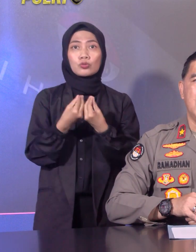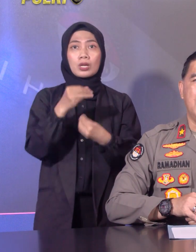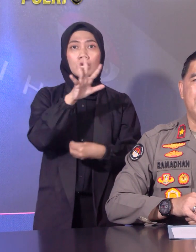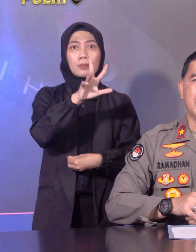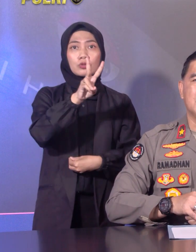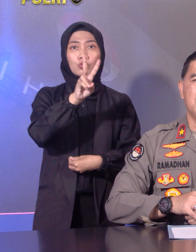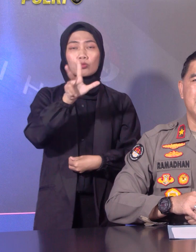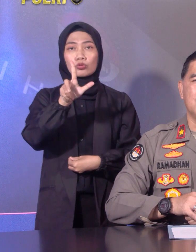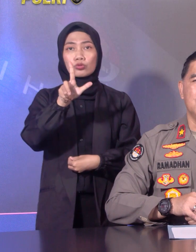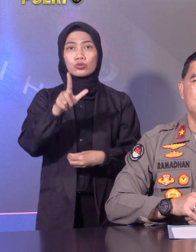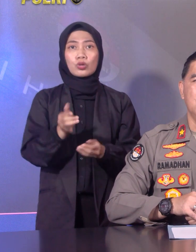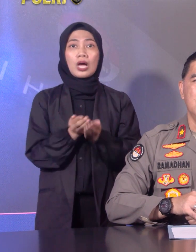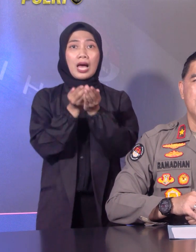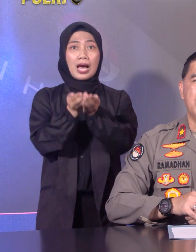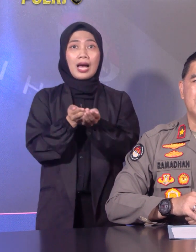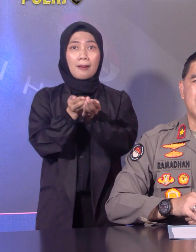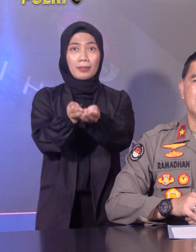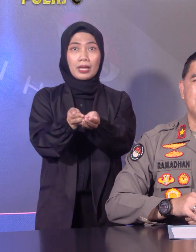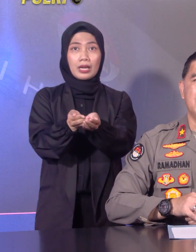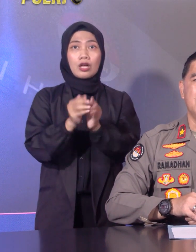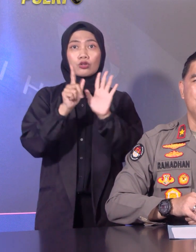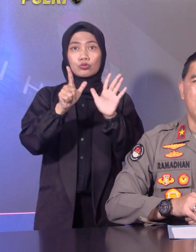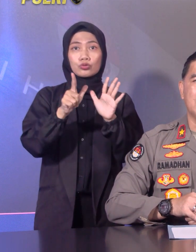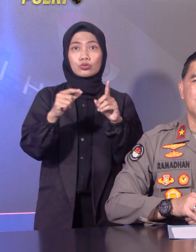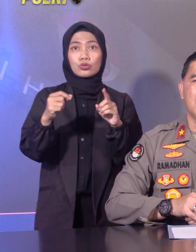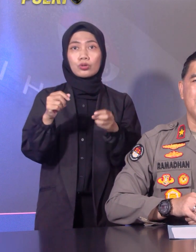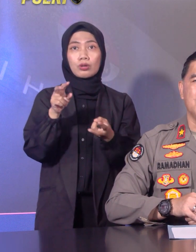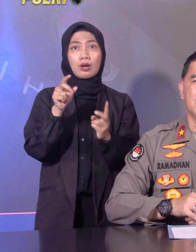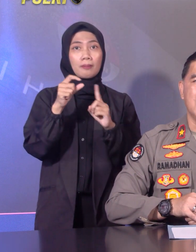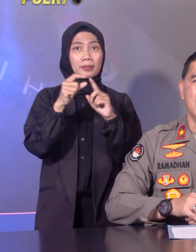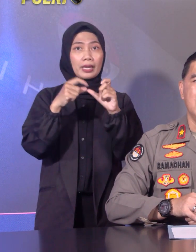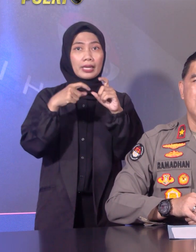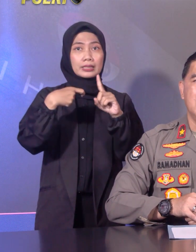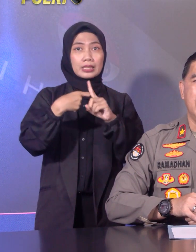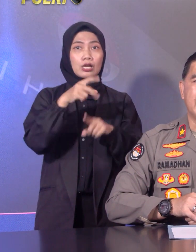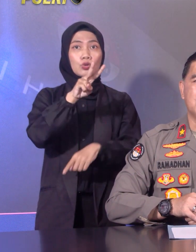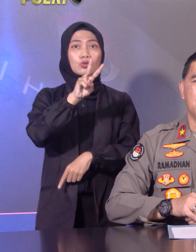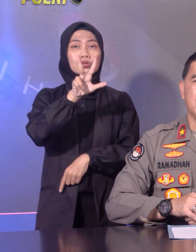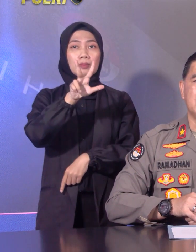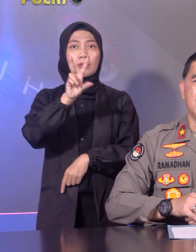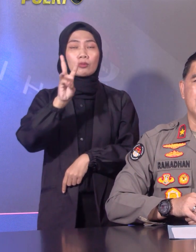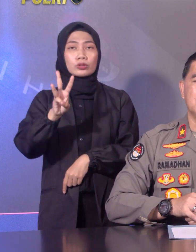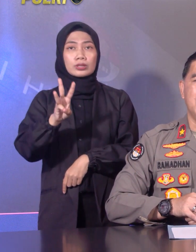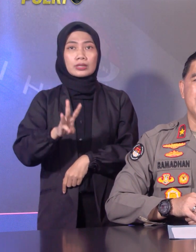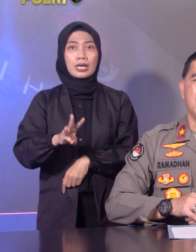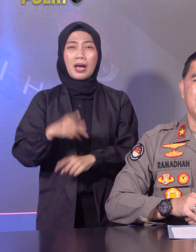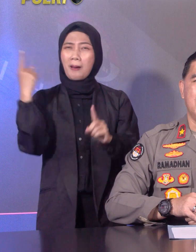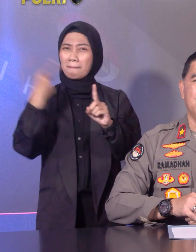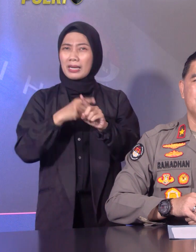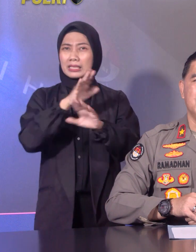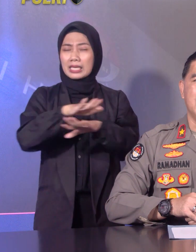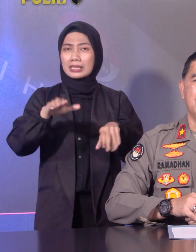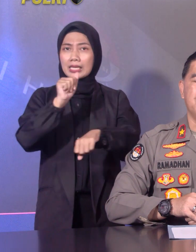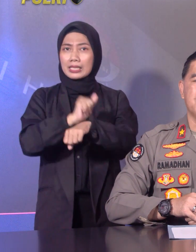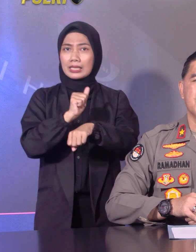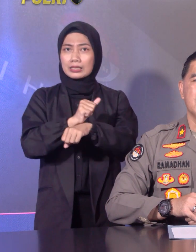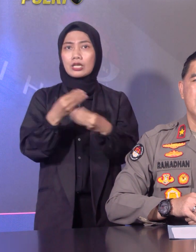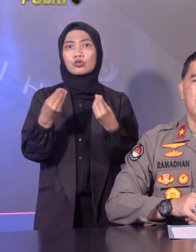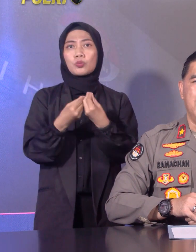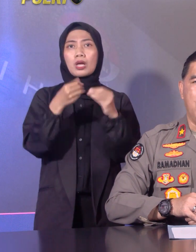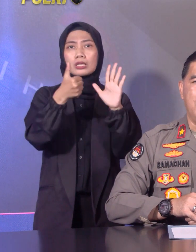ABK sebanyak 7, PSK sebanyak 283, eksploitasi anak sebanyak 69.